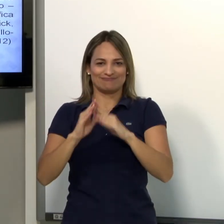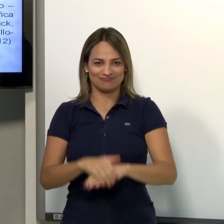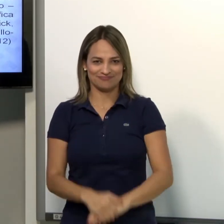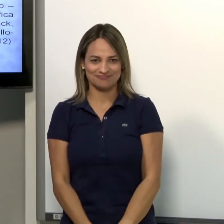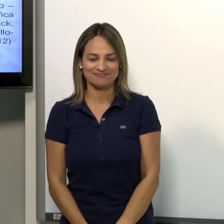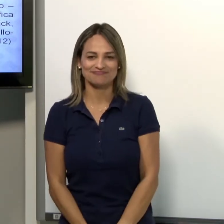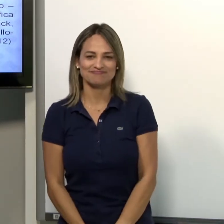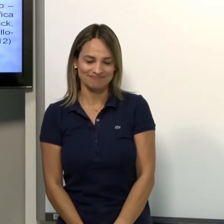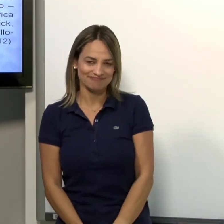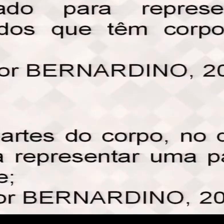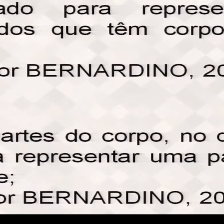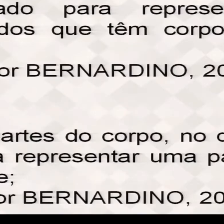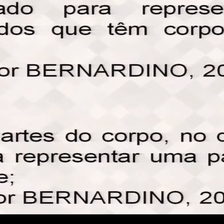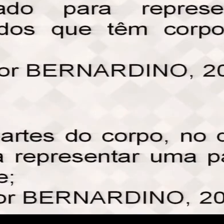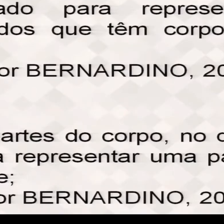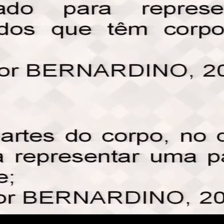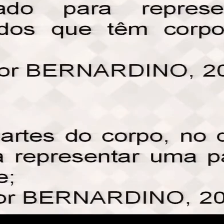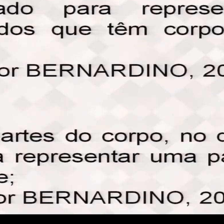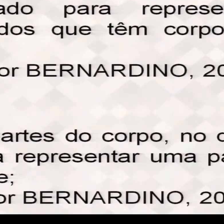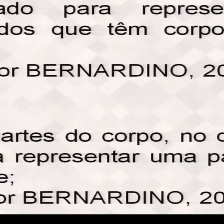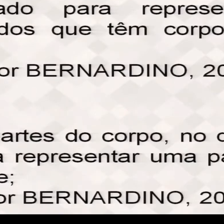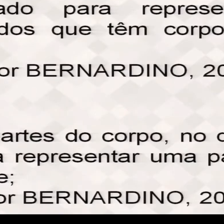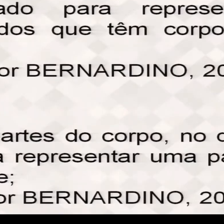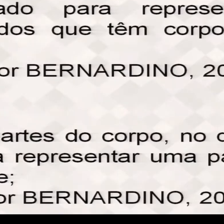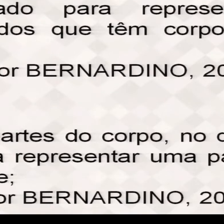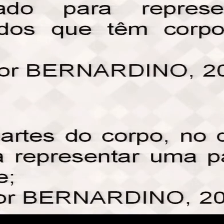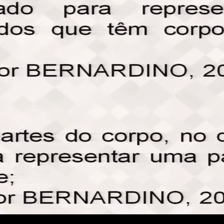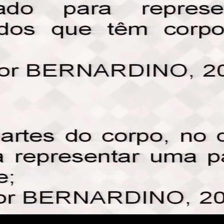detalhes que essa casa tem? Isso é a semântica da casa.